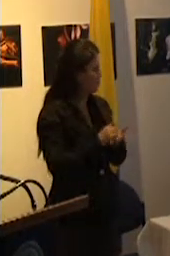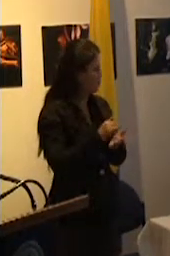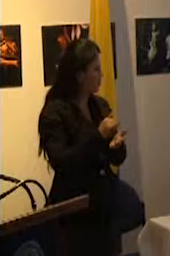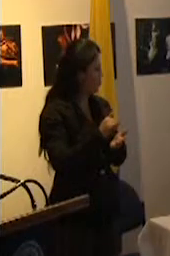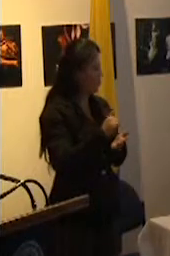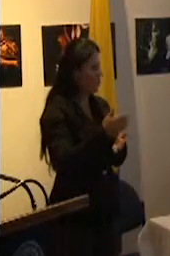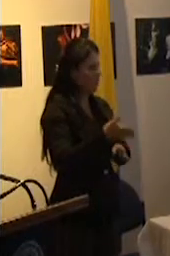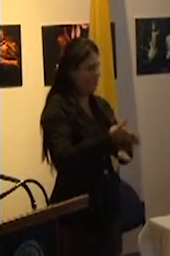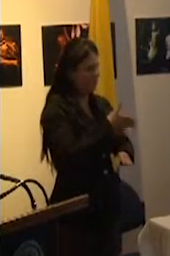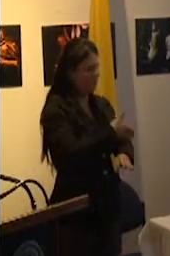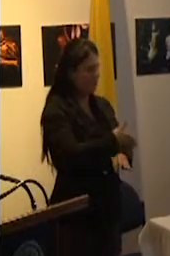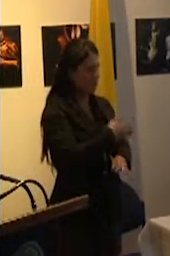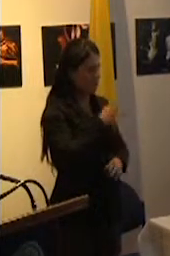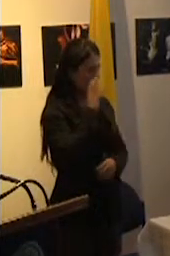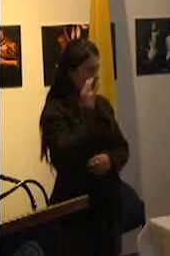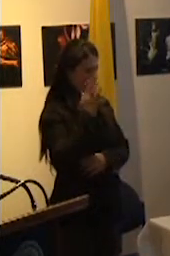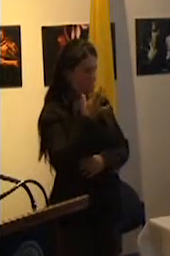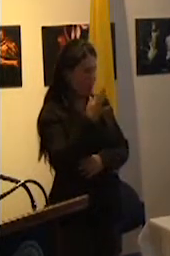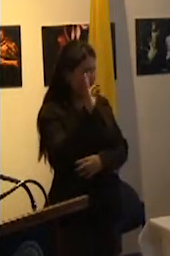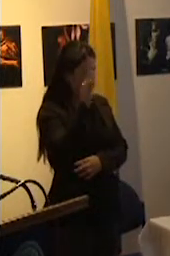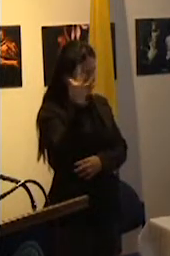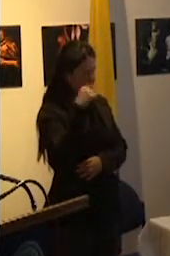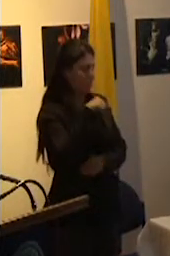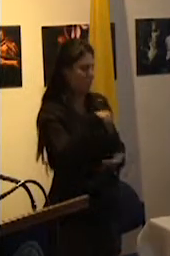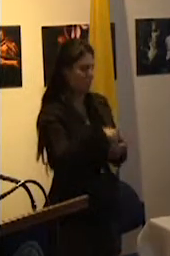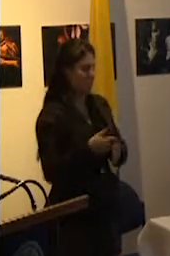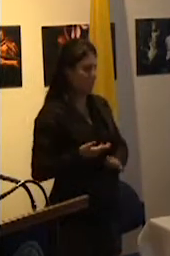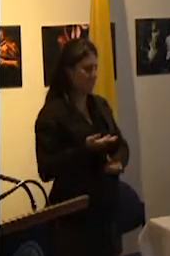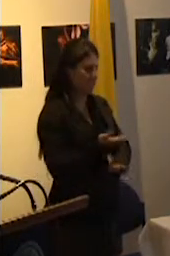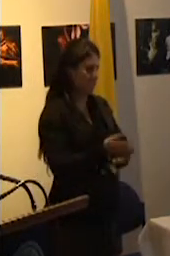planteaba en la exposición anterior.